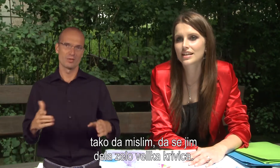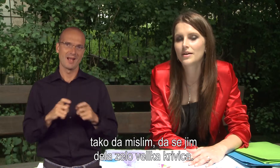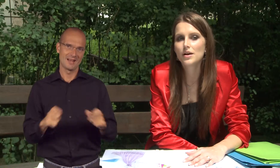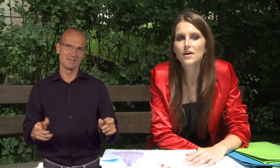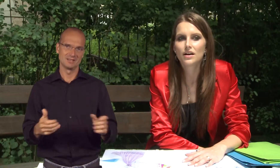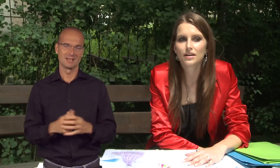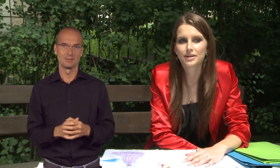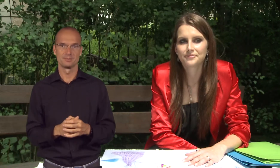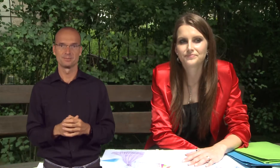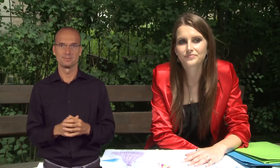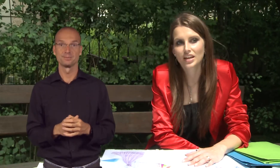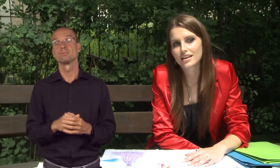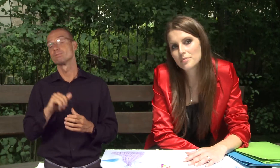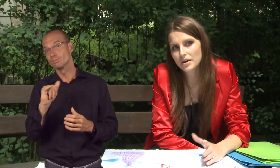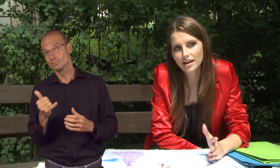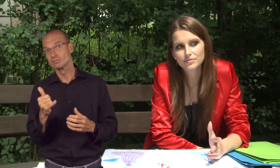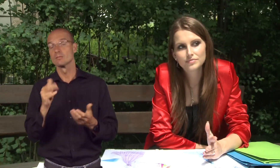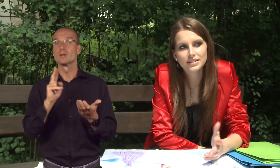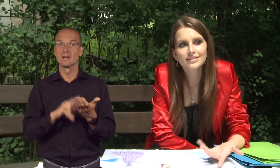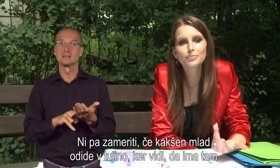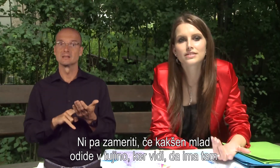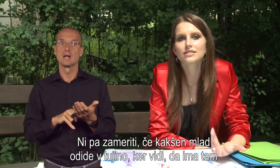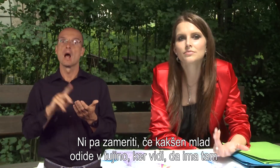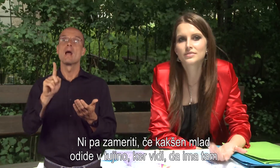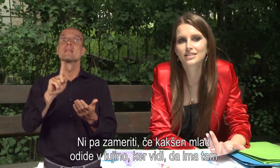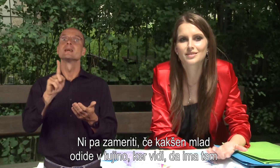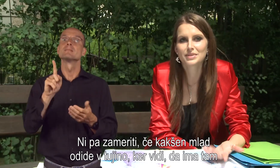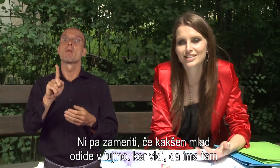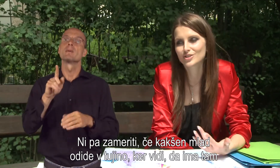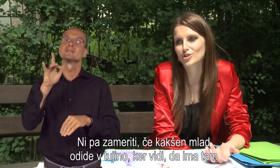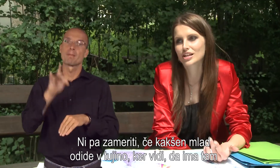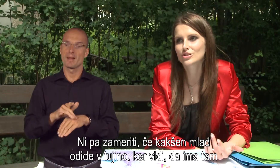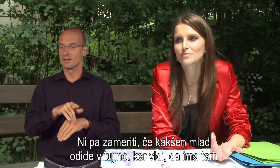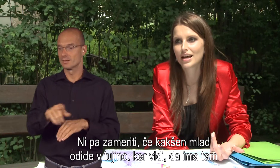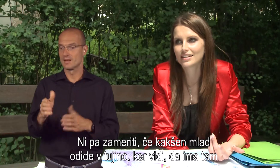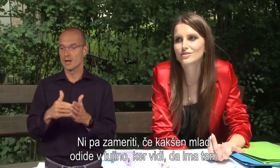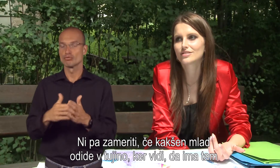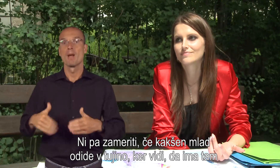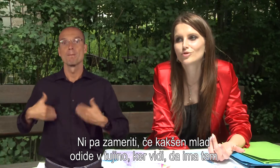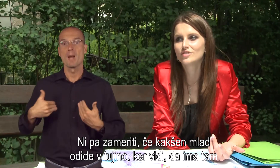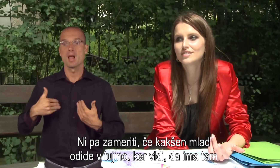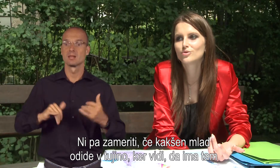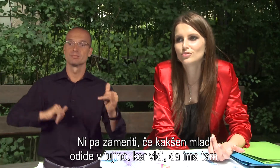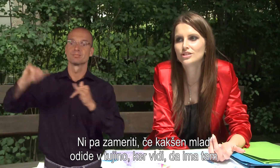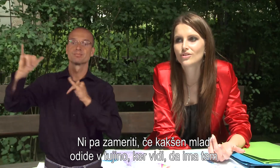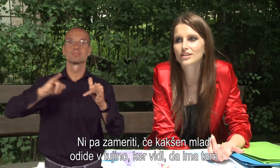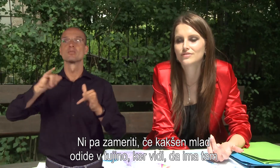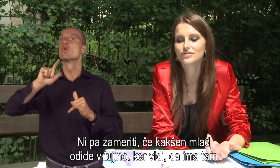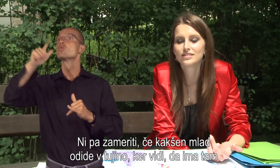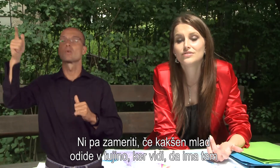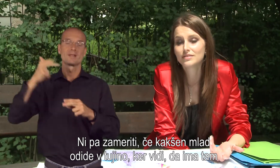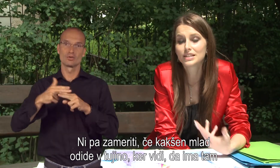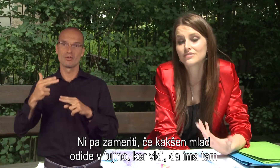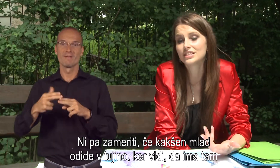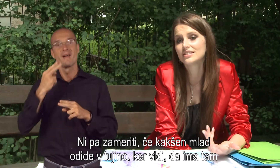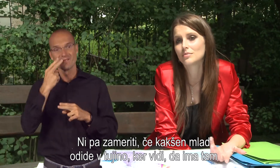krivica. Je pa, ni pa za zamert, če kakšen mlad odide v tujino, ker